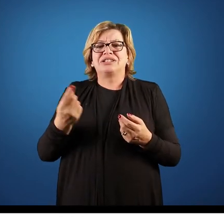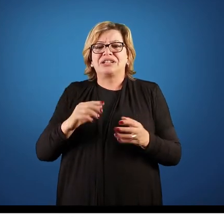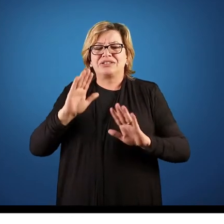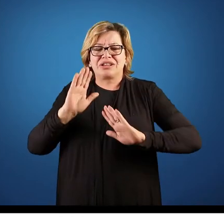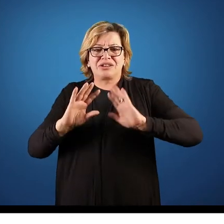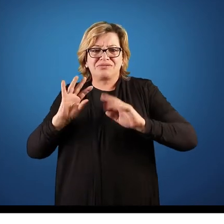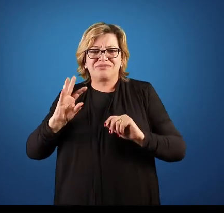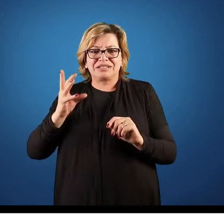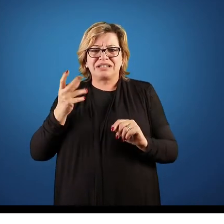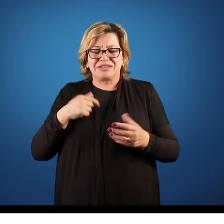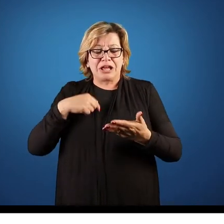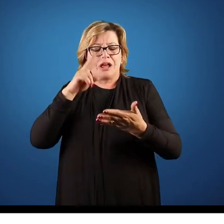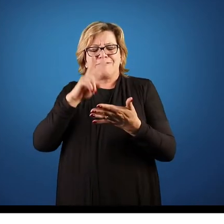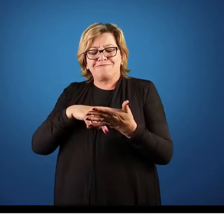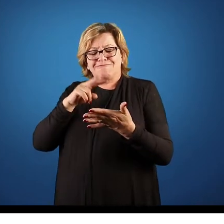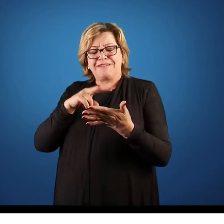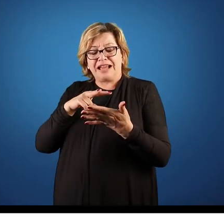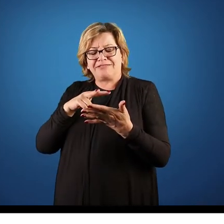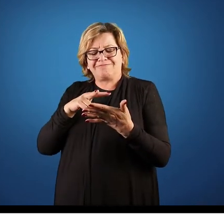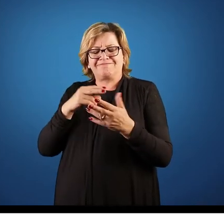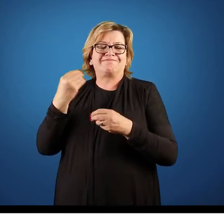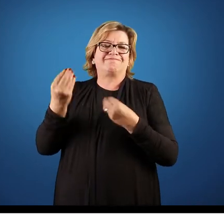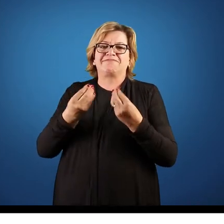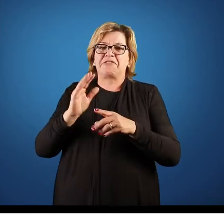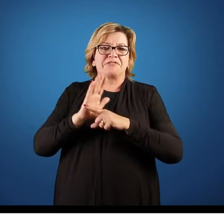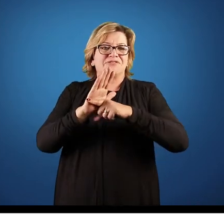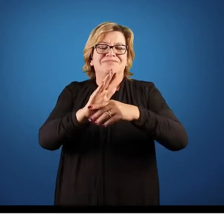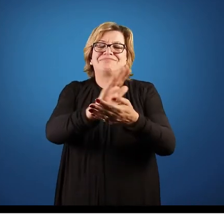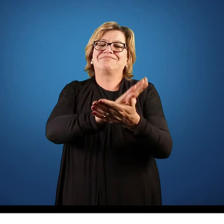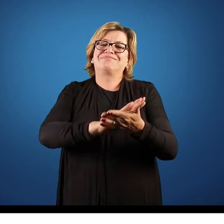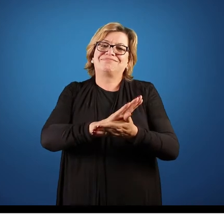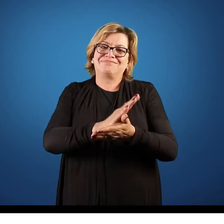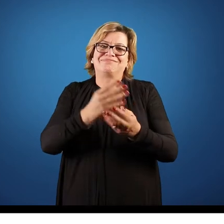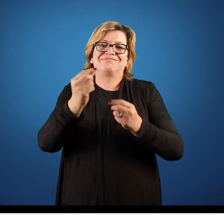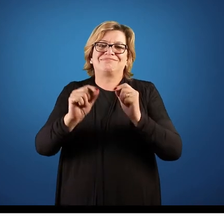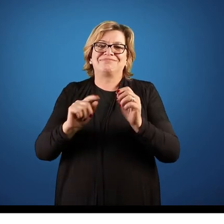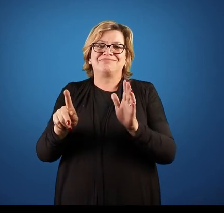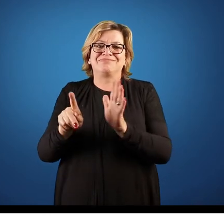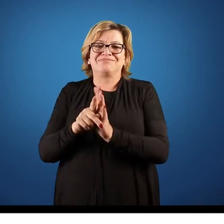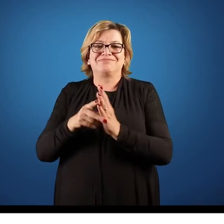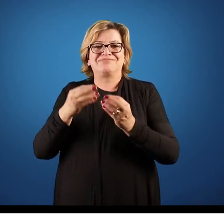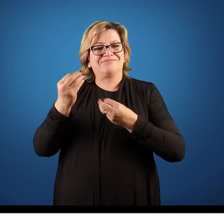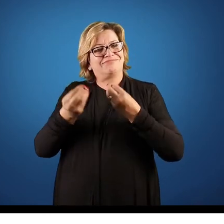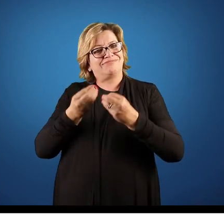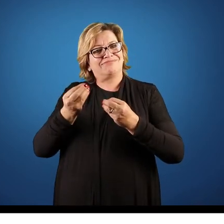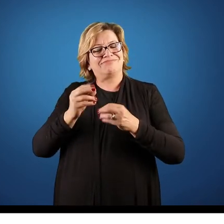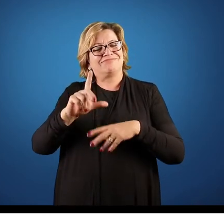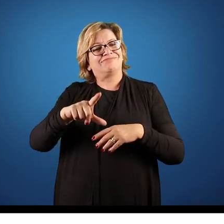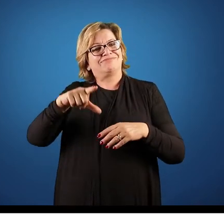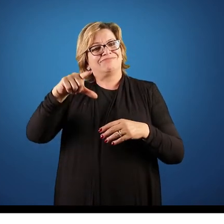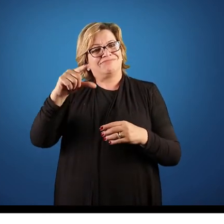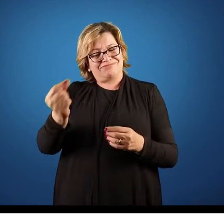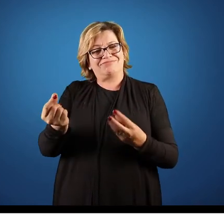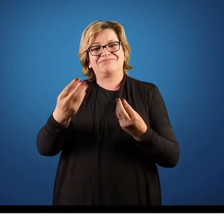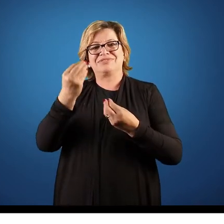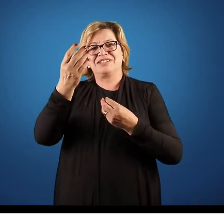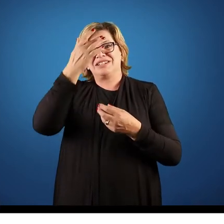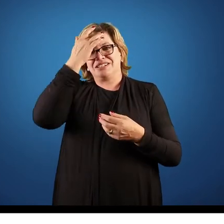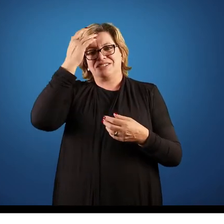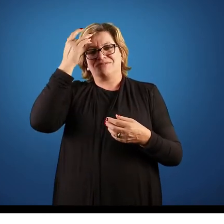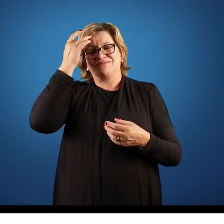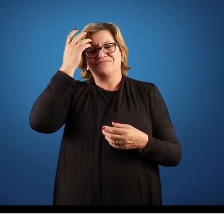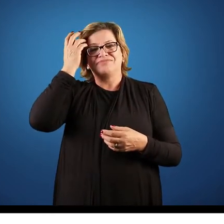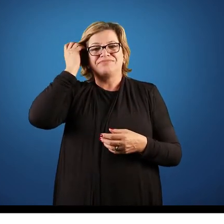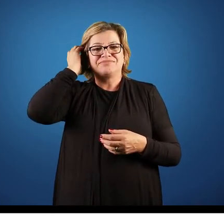ser mais uma coisa para ele acabar lendo e não auxilia ele em nada, né, com relação a justamente essa tomada de decisão, que é uma coisa muito